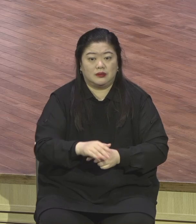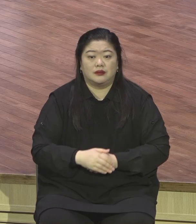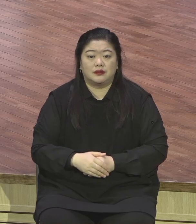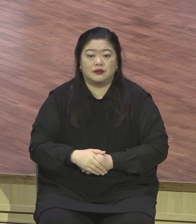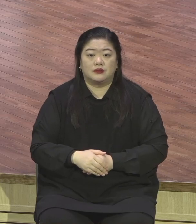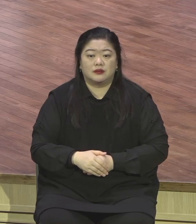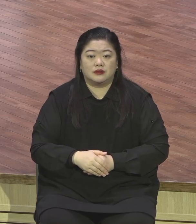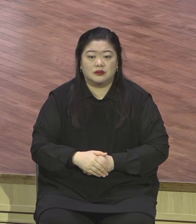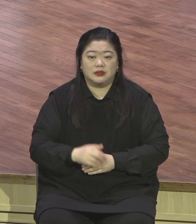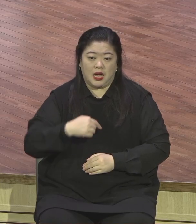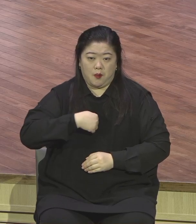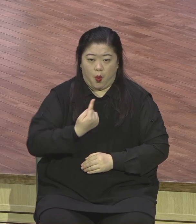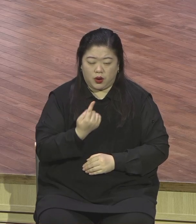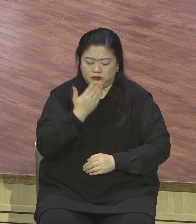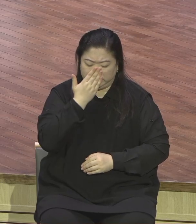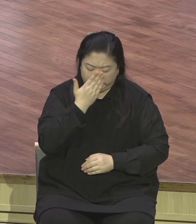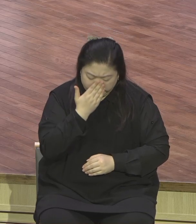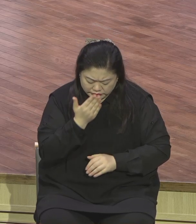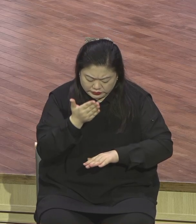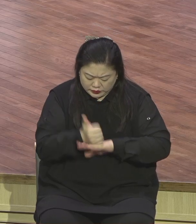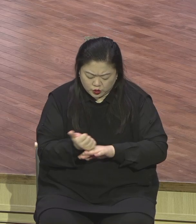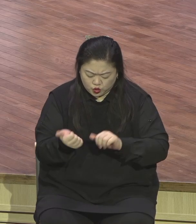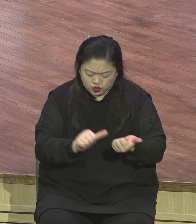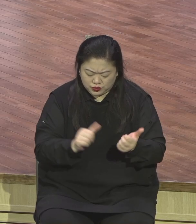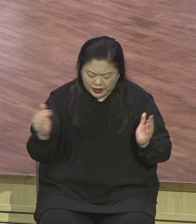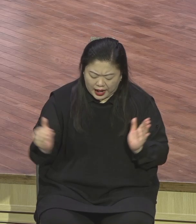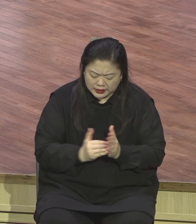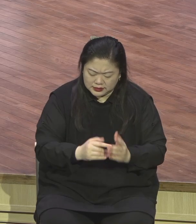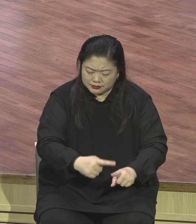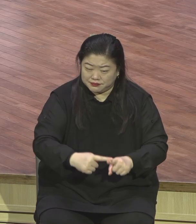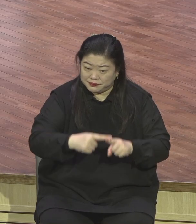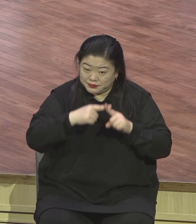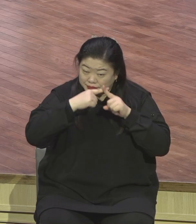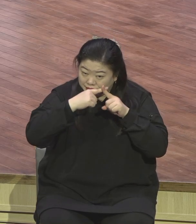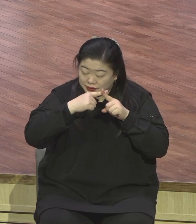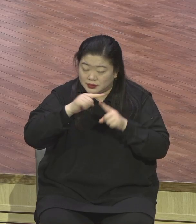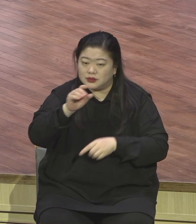자기를 낮추시고 죽기까지 복종하셨으니 곧 십자가에 죽으십니다.